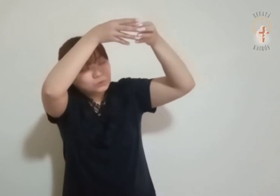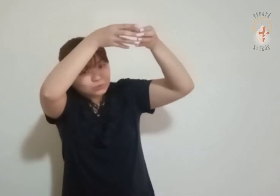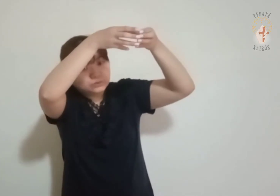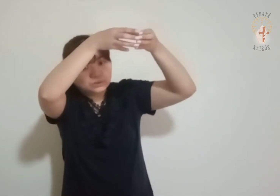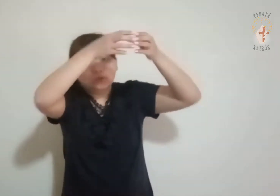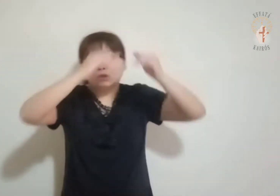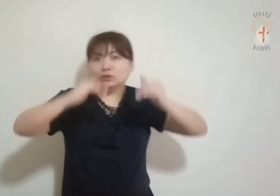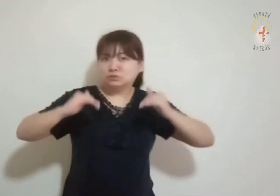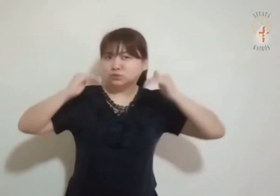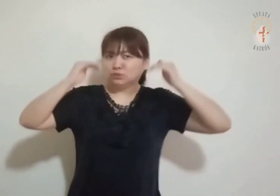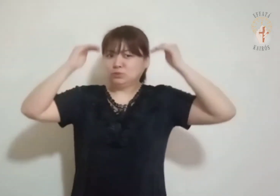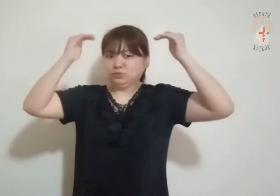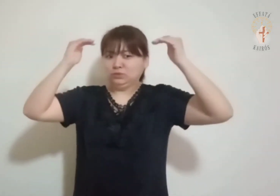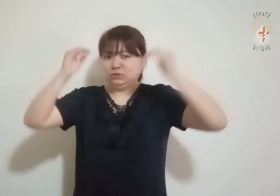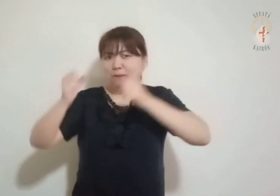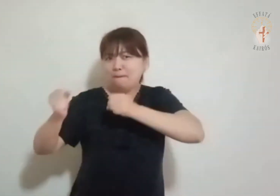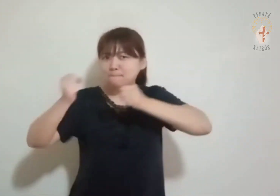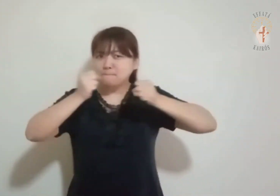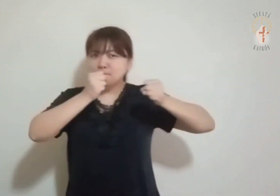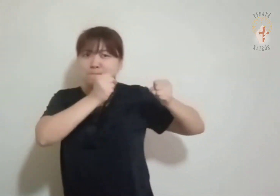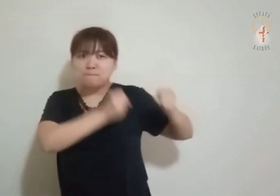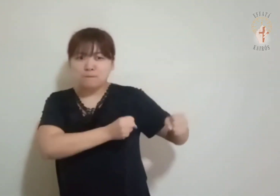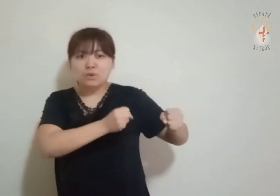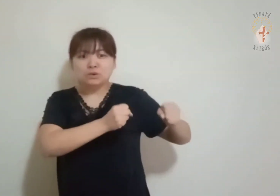e poderes.